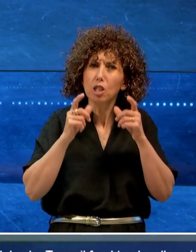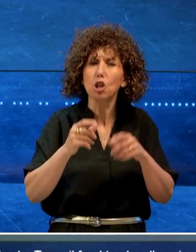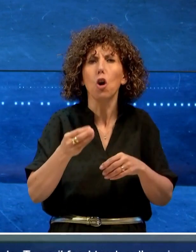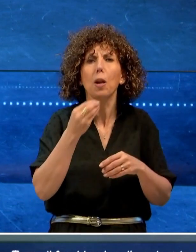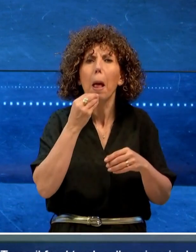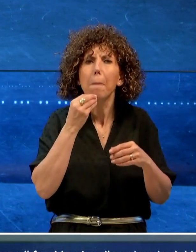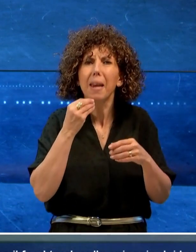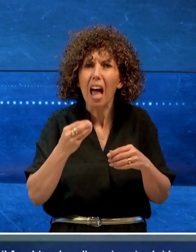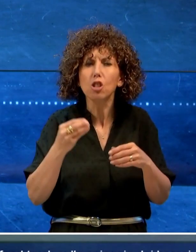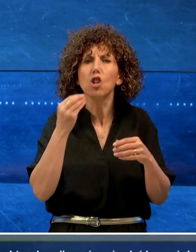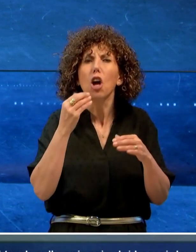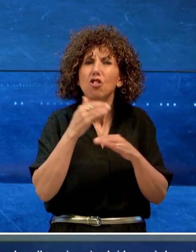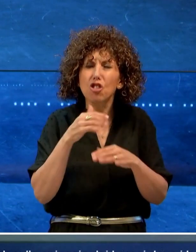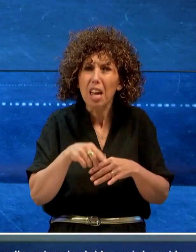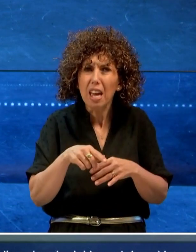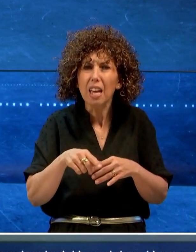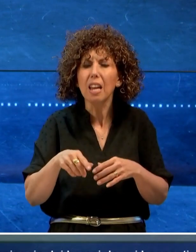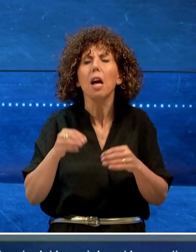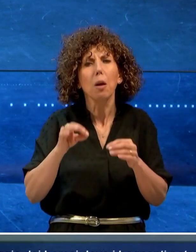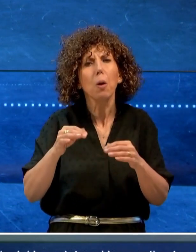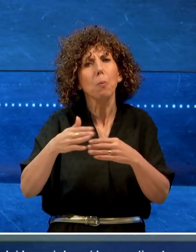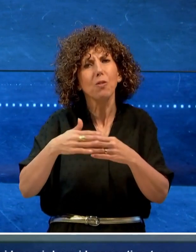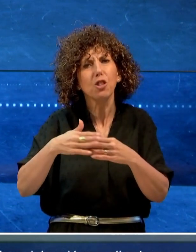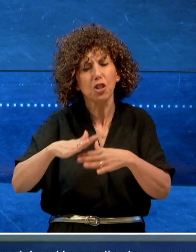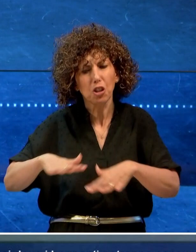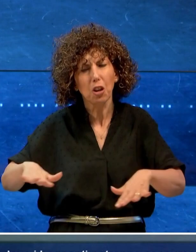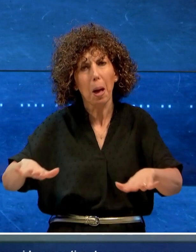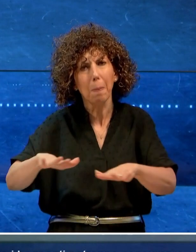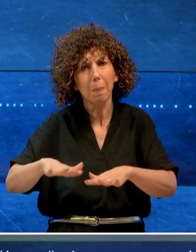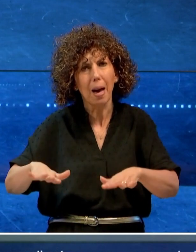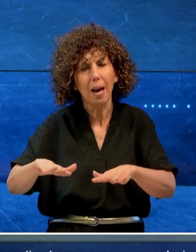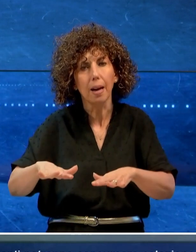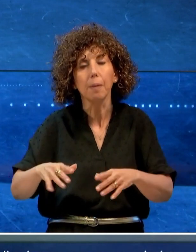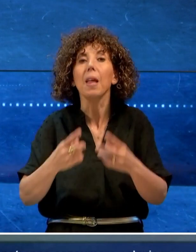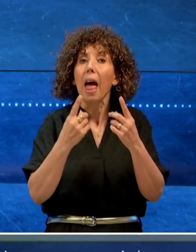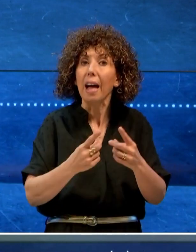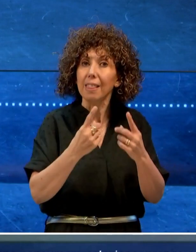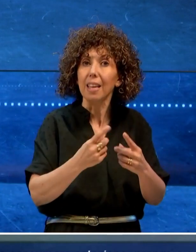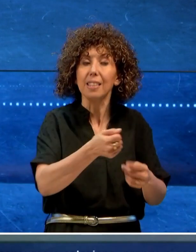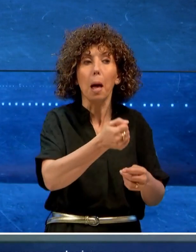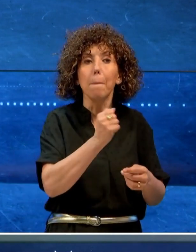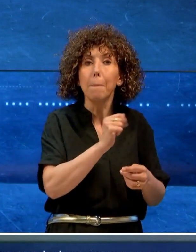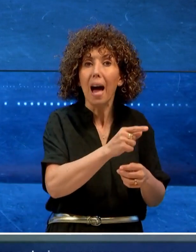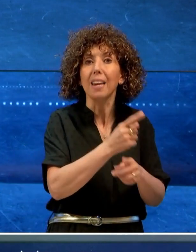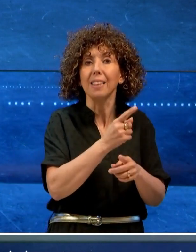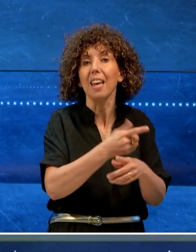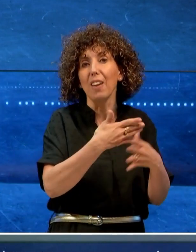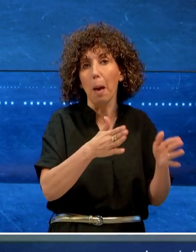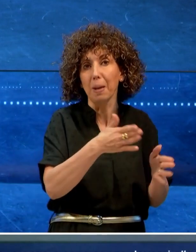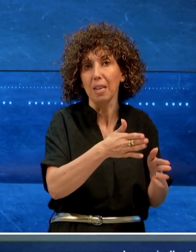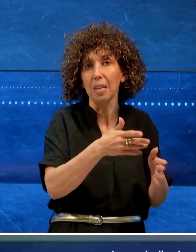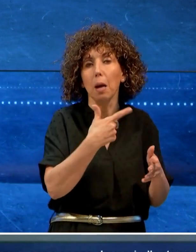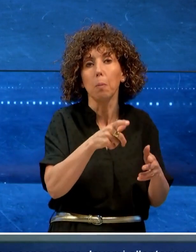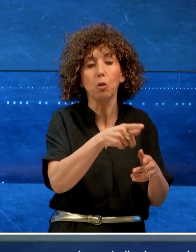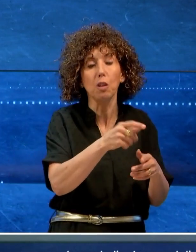pranzo e cena senza doversi allontanare dalla battigia, questo nell'attesa che il bar riapra, chiuso per un'interdittiva antimafia.